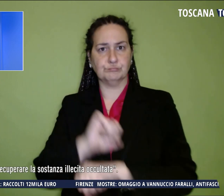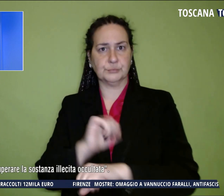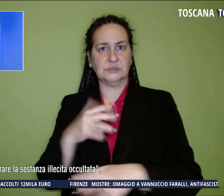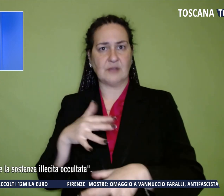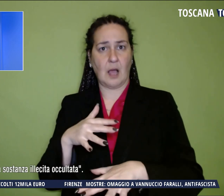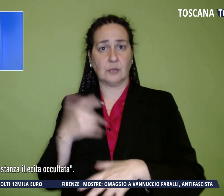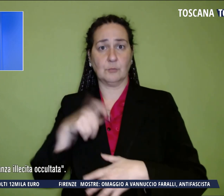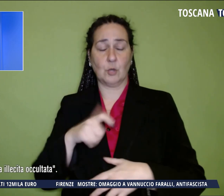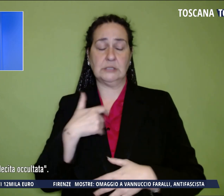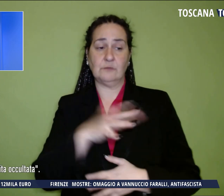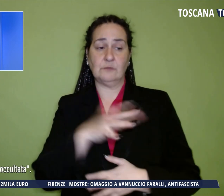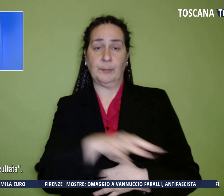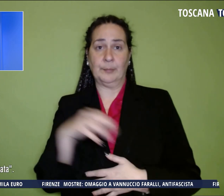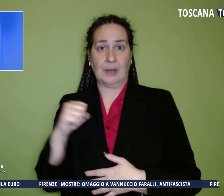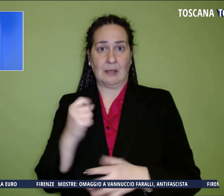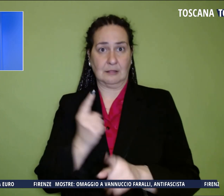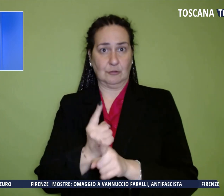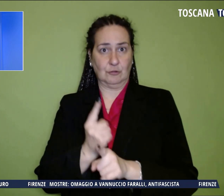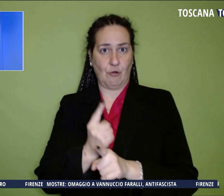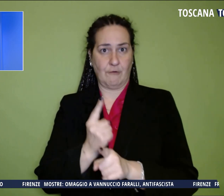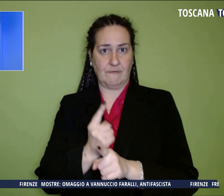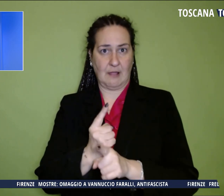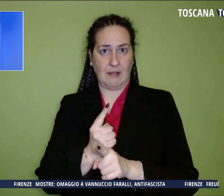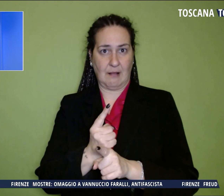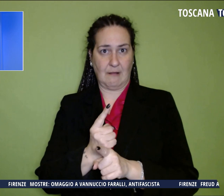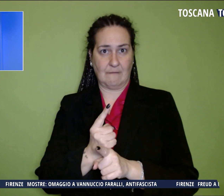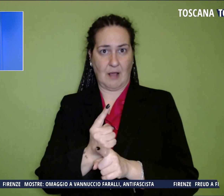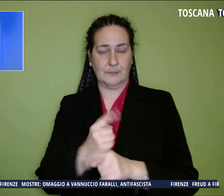avevano il compito di recuperare la sostanza illecita occultata.